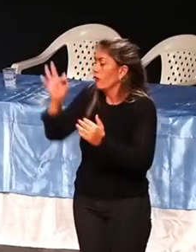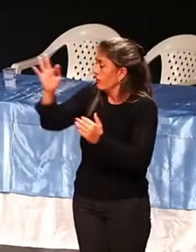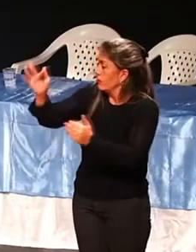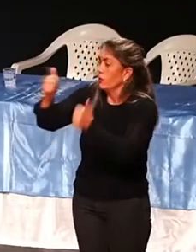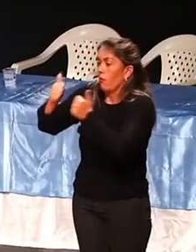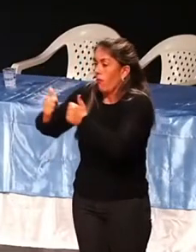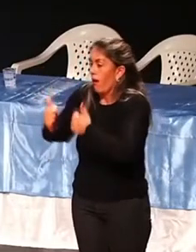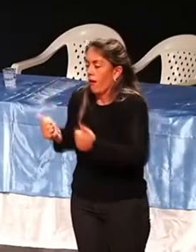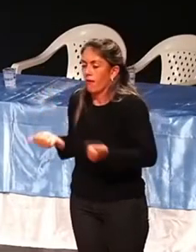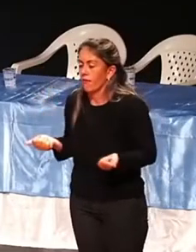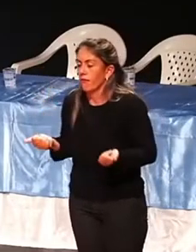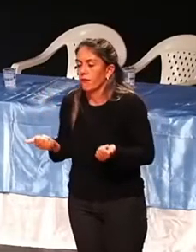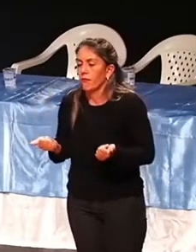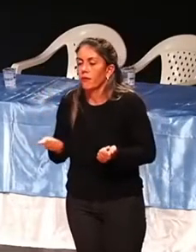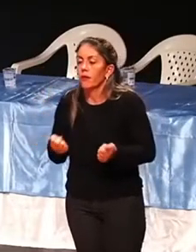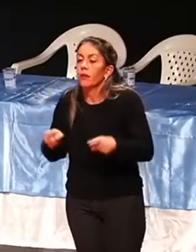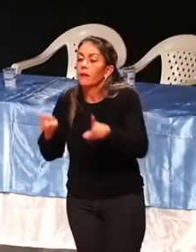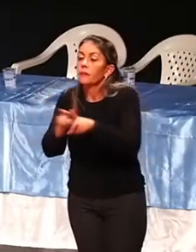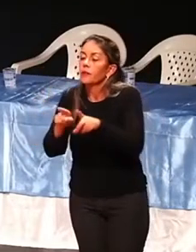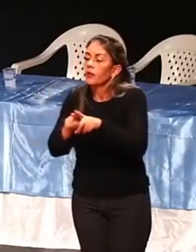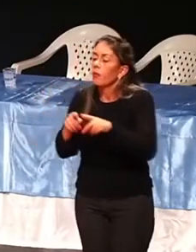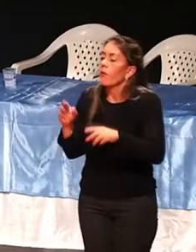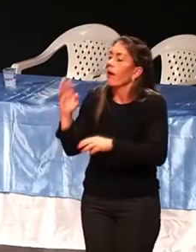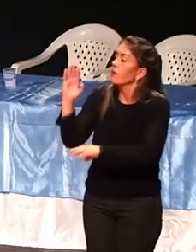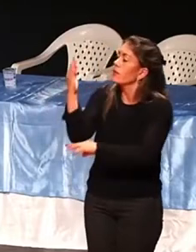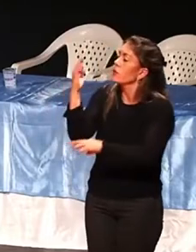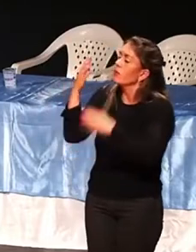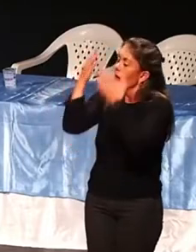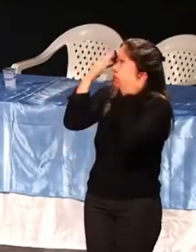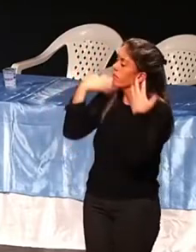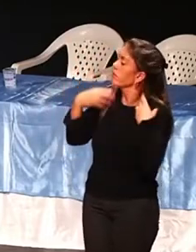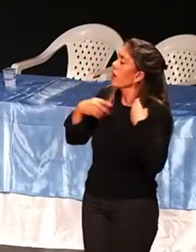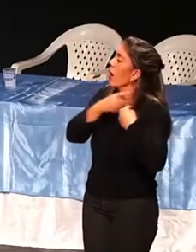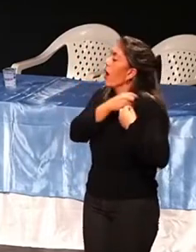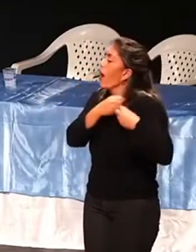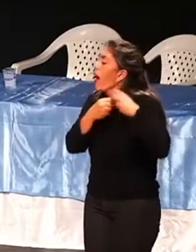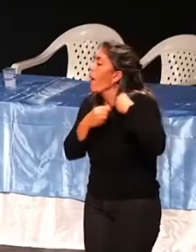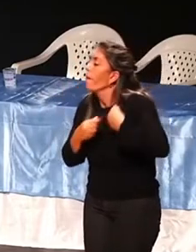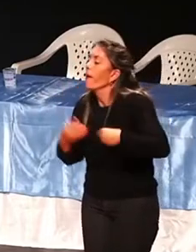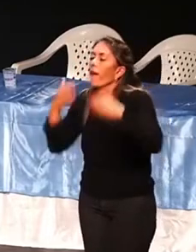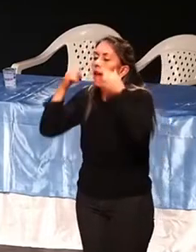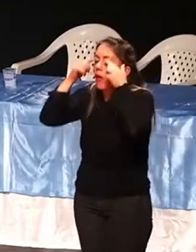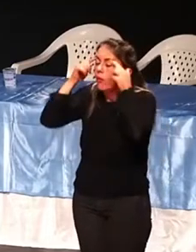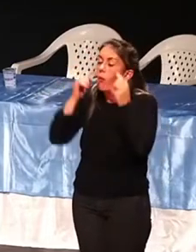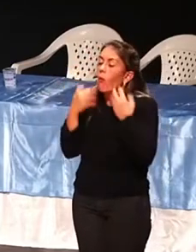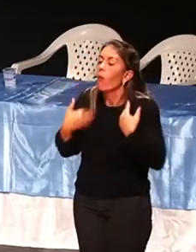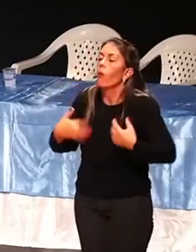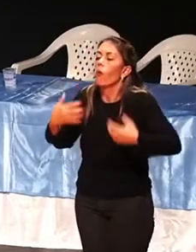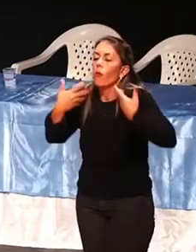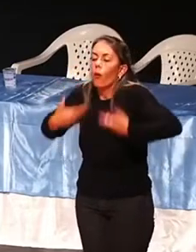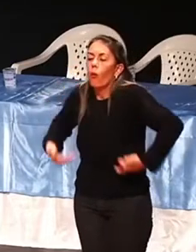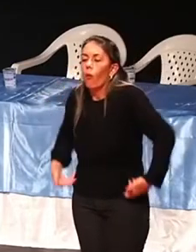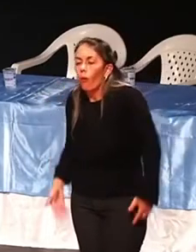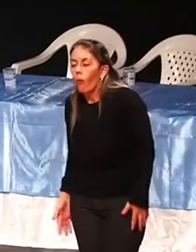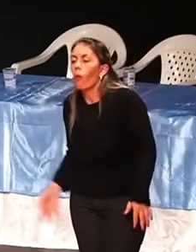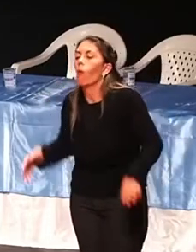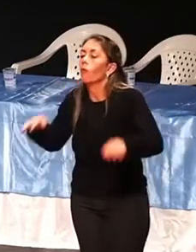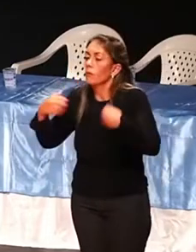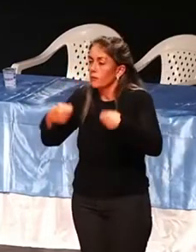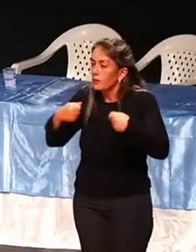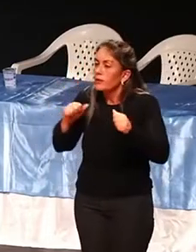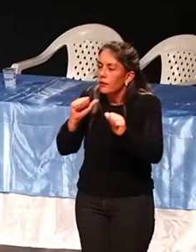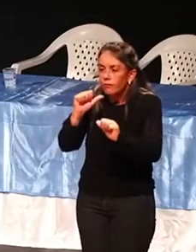mesmo. Lembra que eu falei que a gente tem que se valorizar? Olhar no espírito e falar, nossa, hoje eu estou suculenta, vou arrasar na palestra.